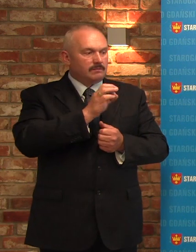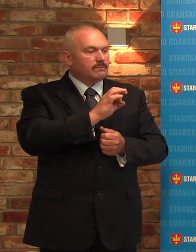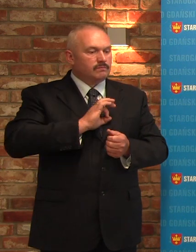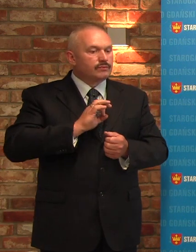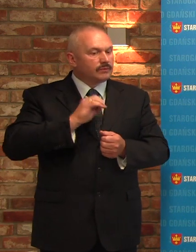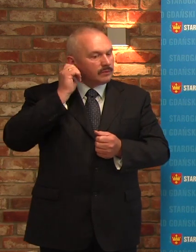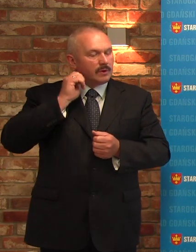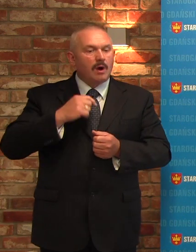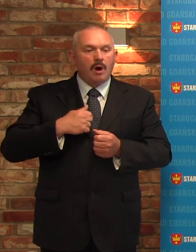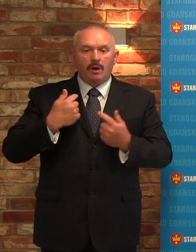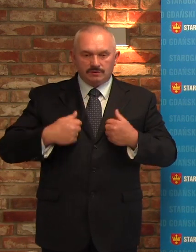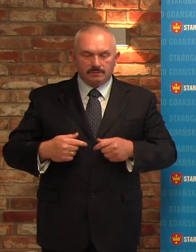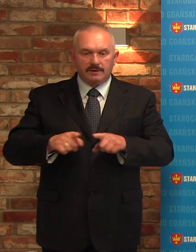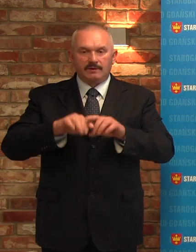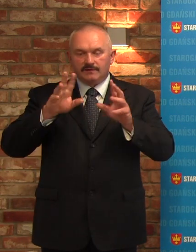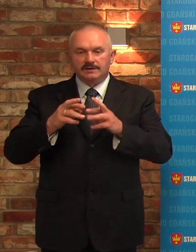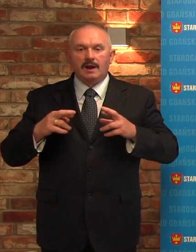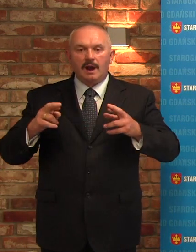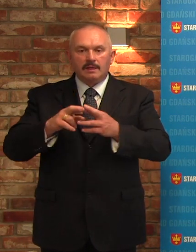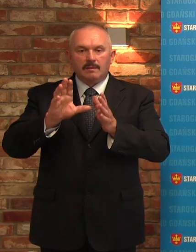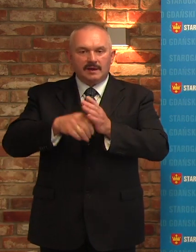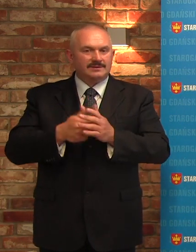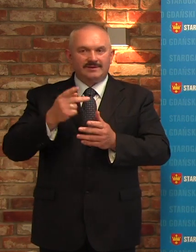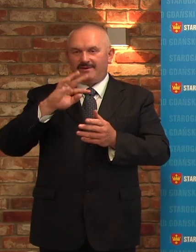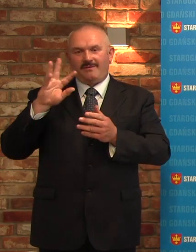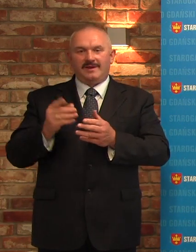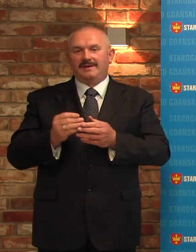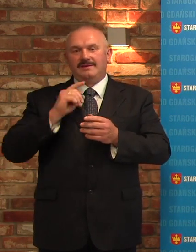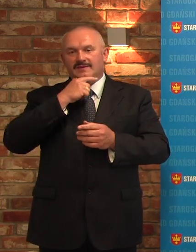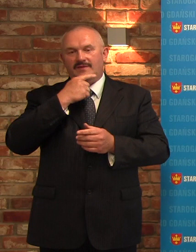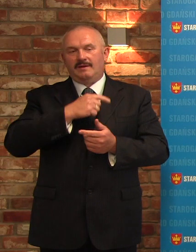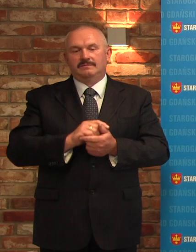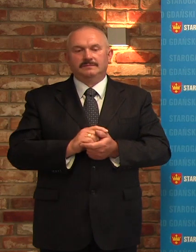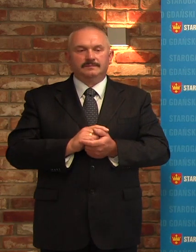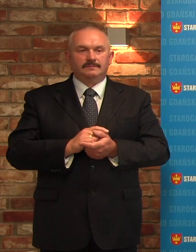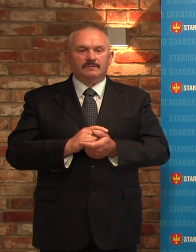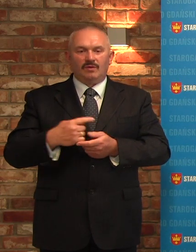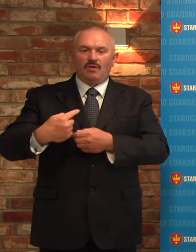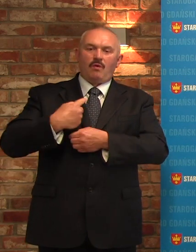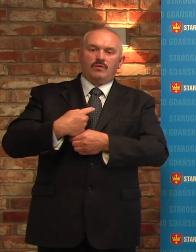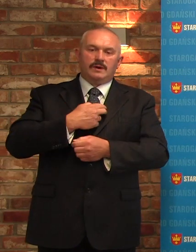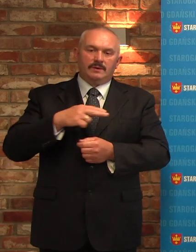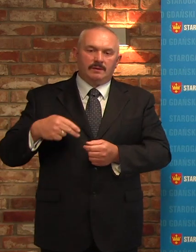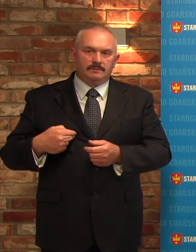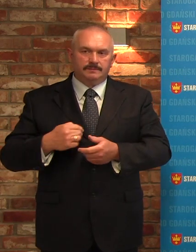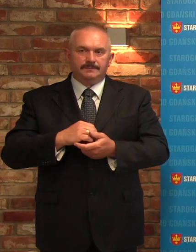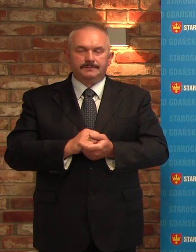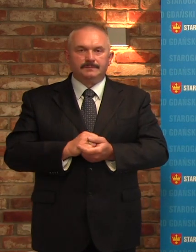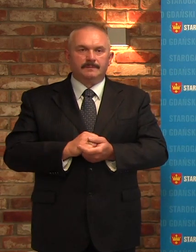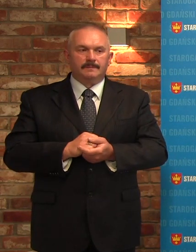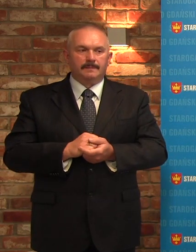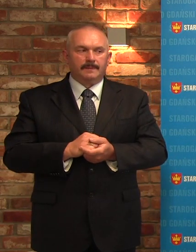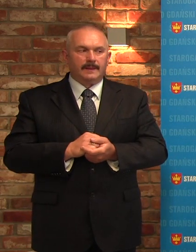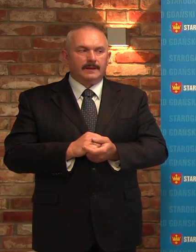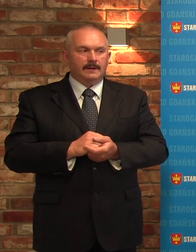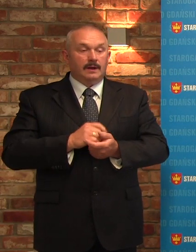wszystkich radnych Rady Miasta, ponieważ chcę poinformować, że skarga, która